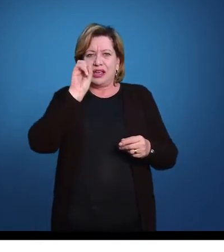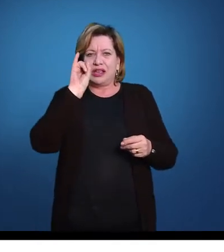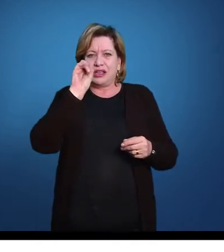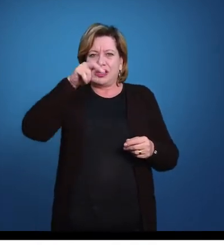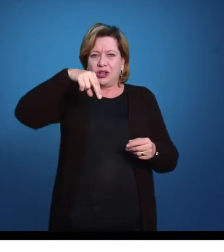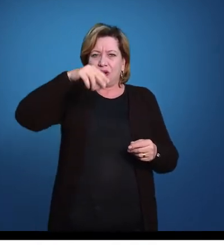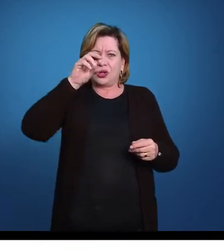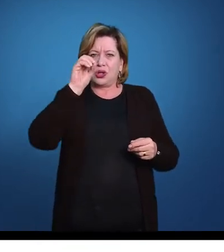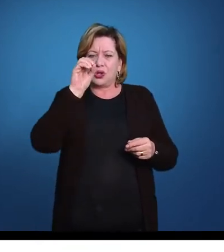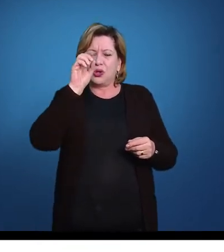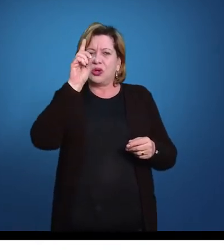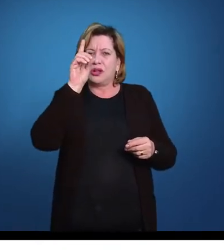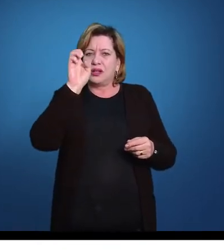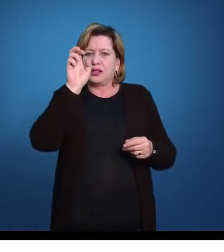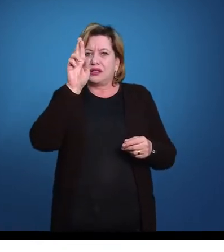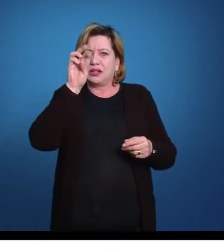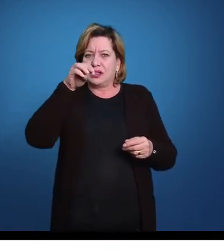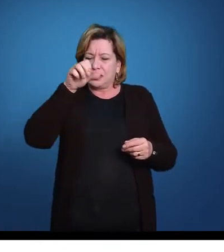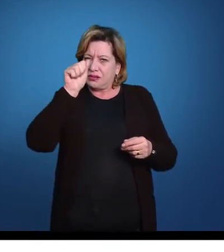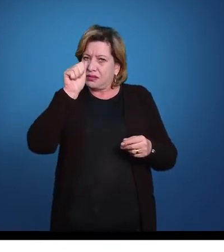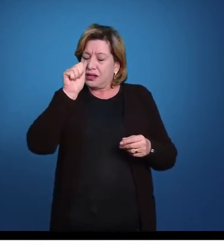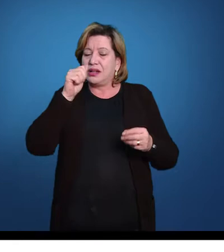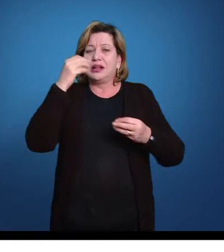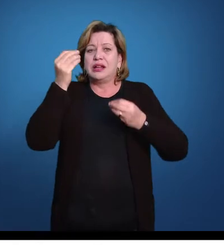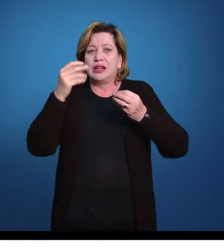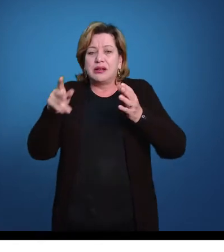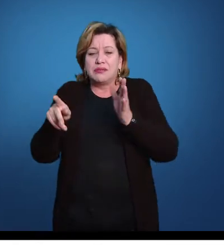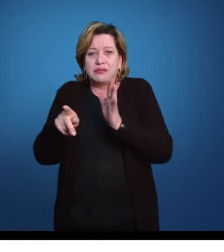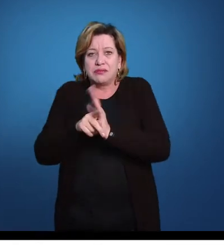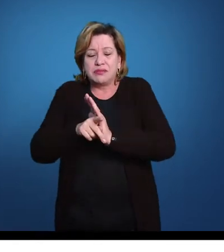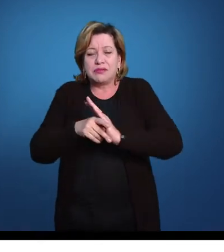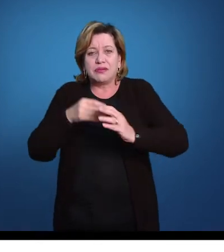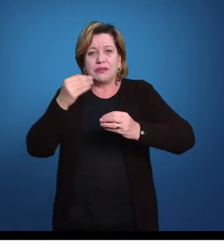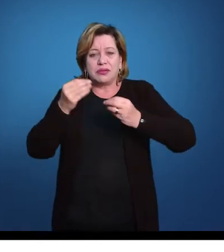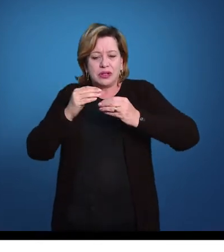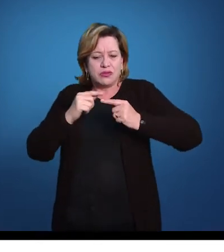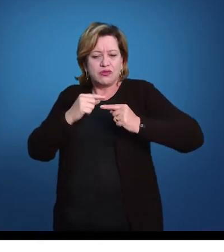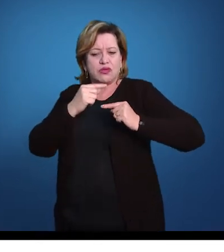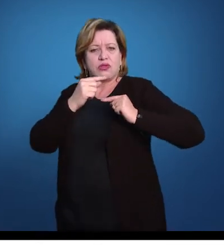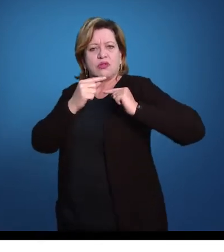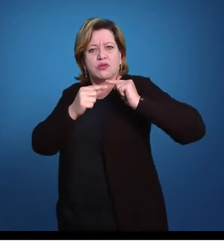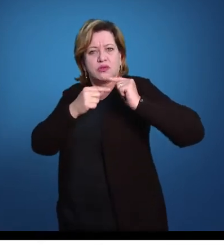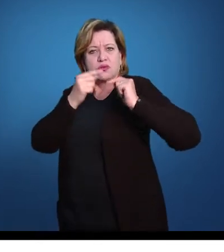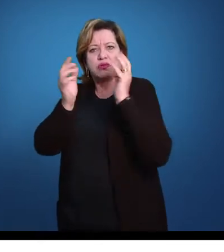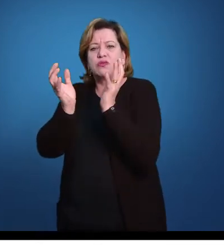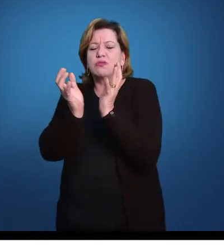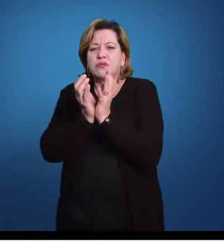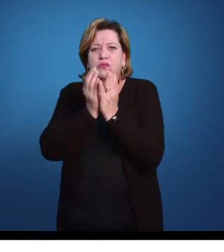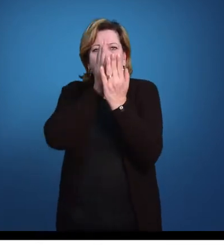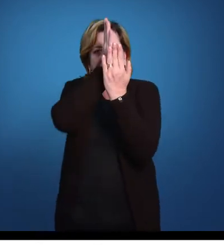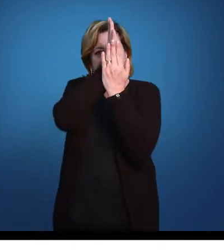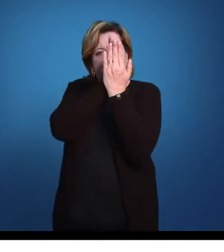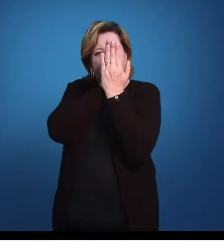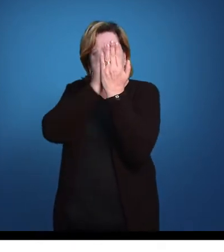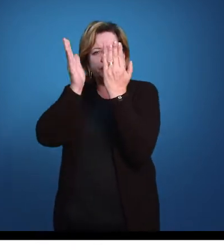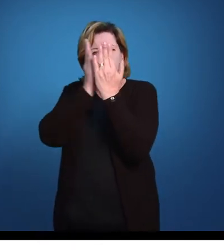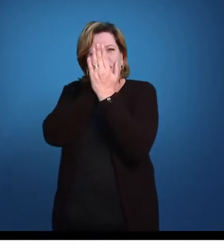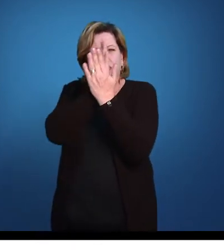bilateral, eles são parentes dos organismos bilaterais, eles evoluíram dentro do grupo dos organismos bilaterais, os fósseis deles são